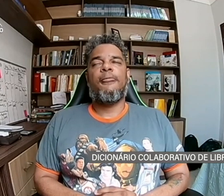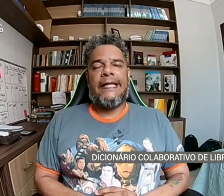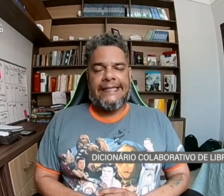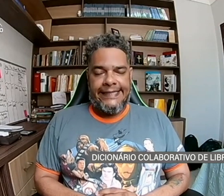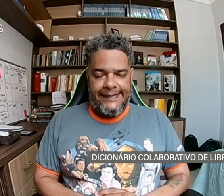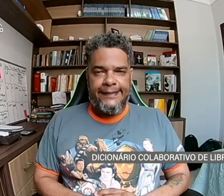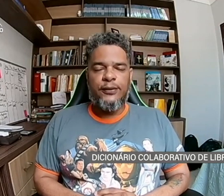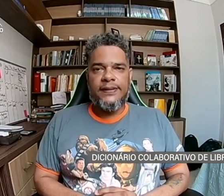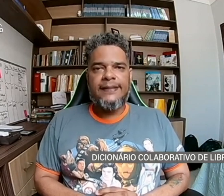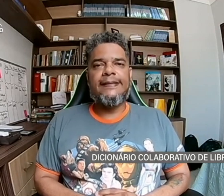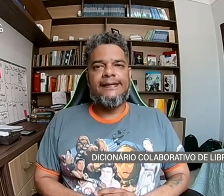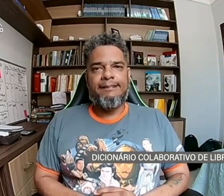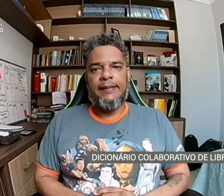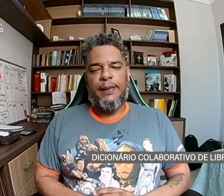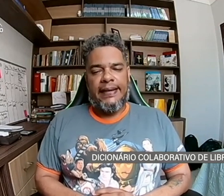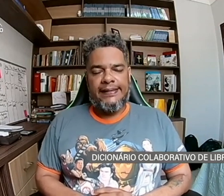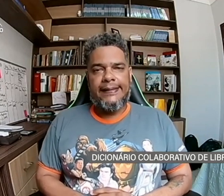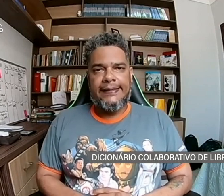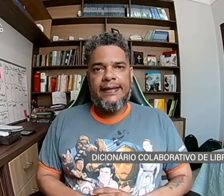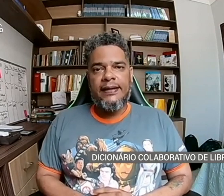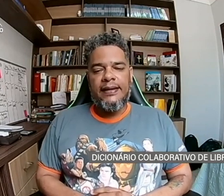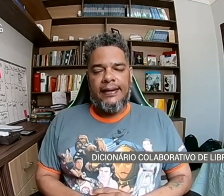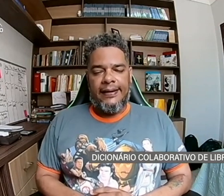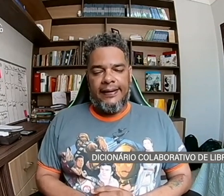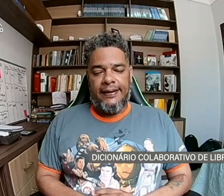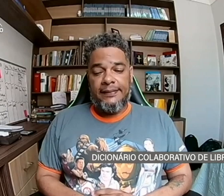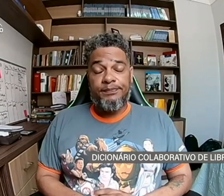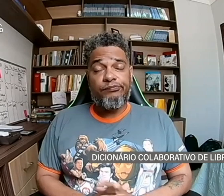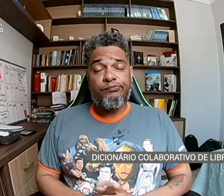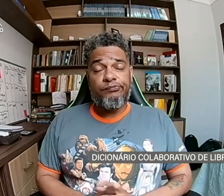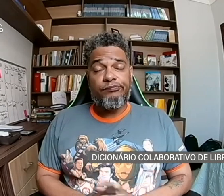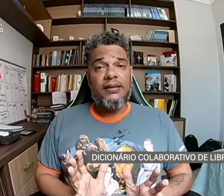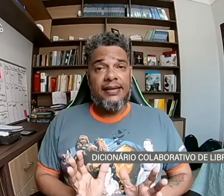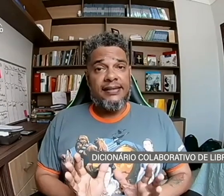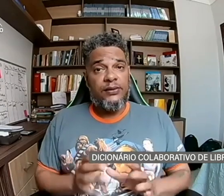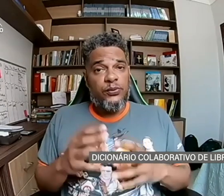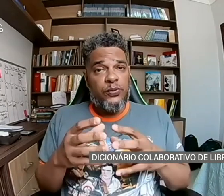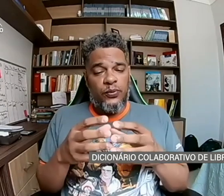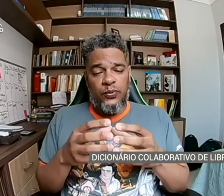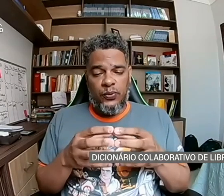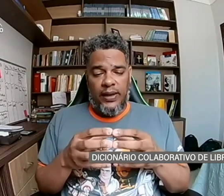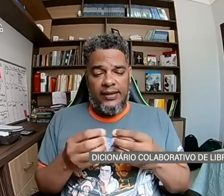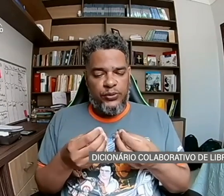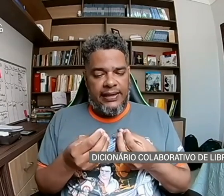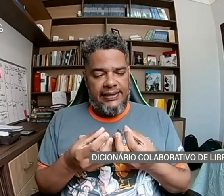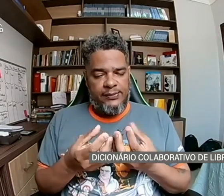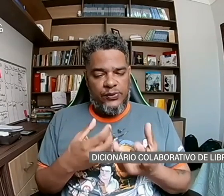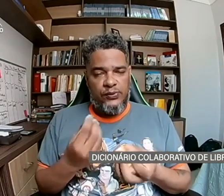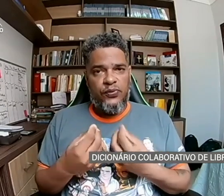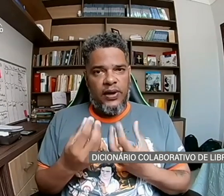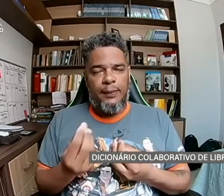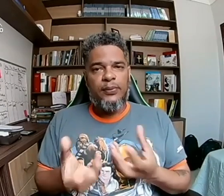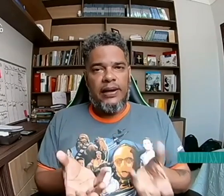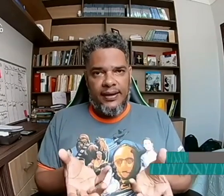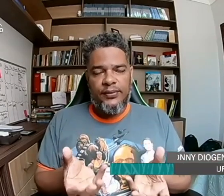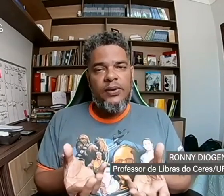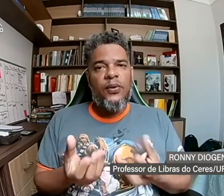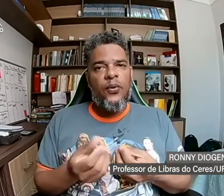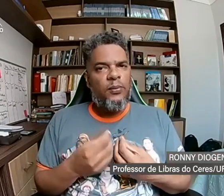Sim, com certeza. Aparece, sim. Tem tanto o regionalismo do vocabulário, como